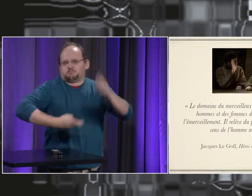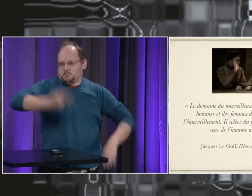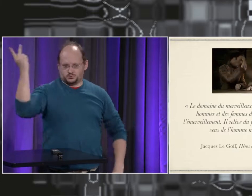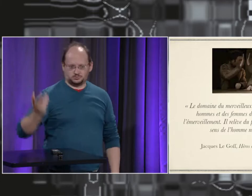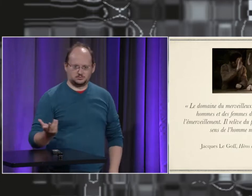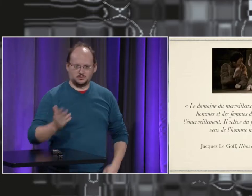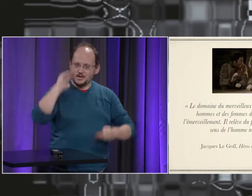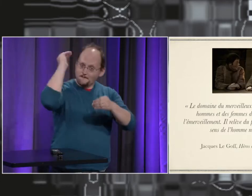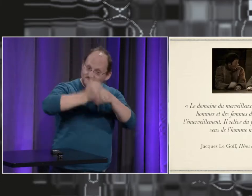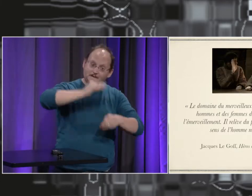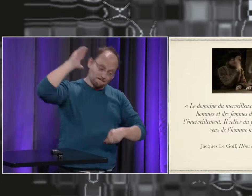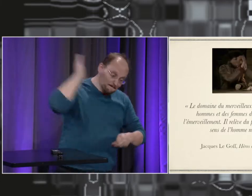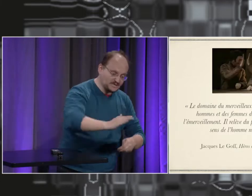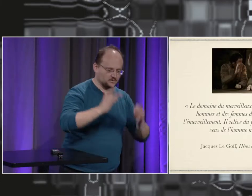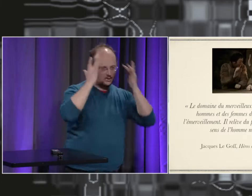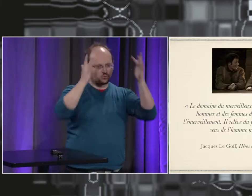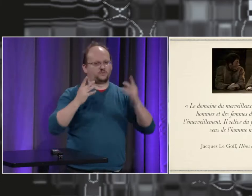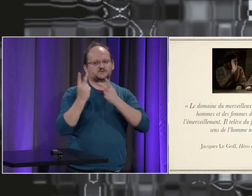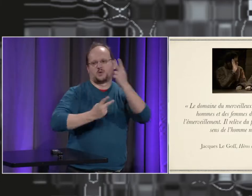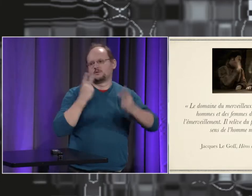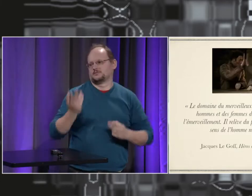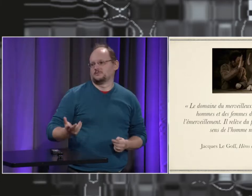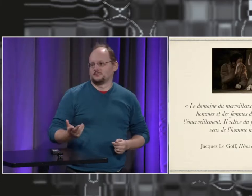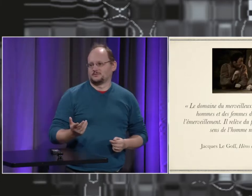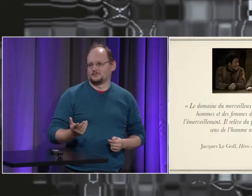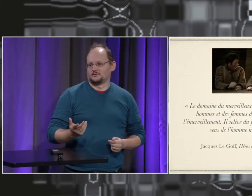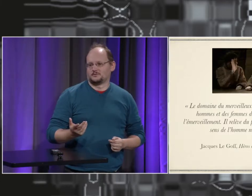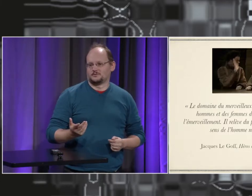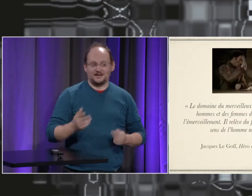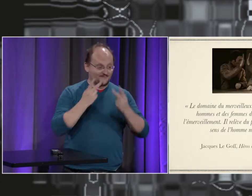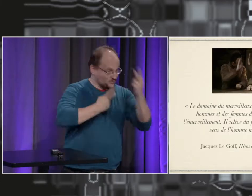du plus exercé et du plus loué des sens de l'homme médiéval la vue